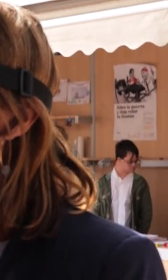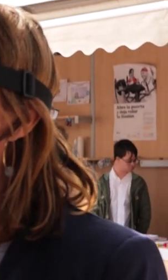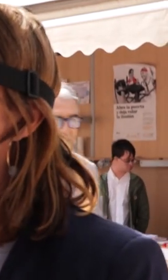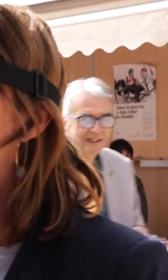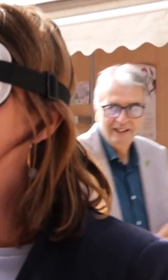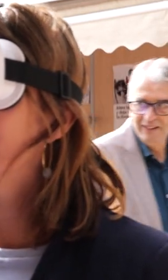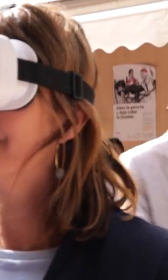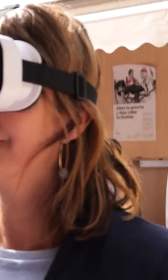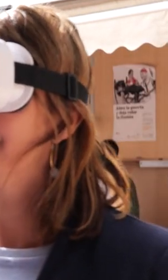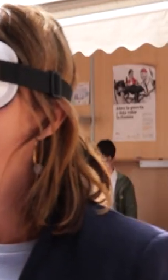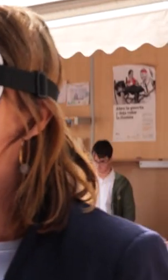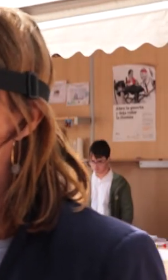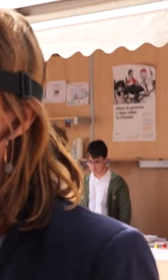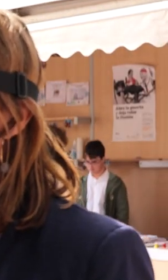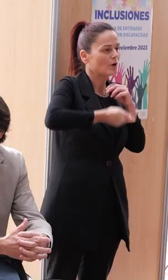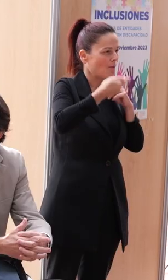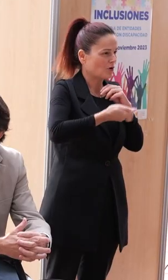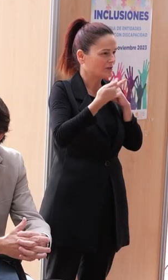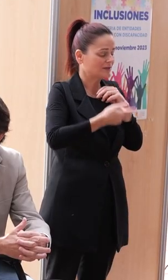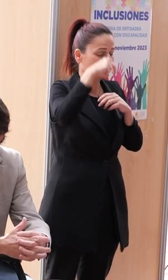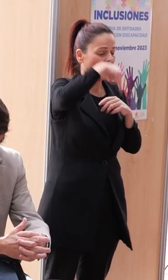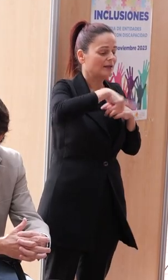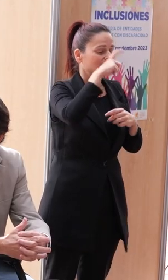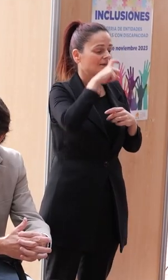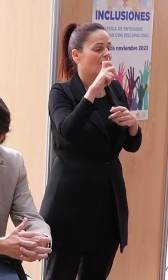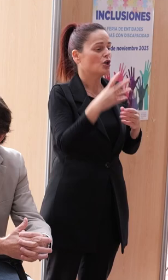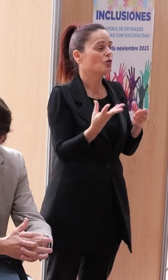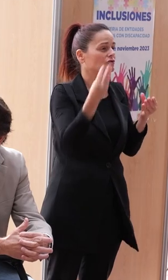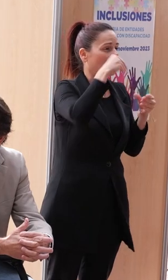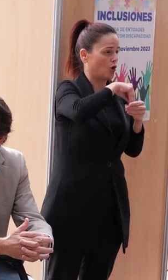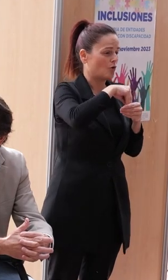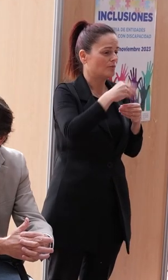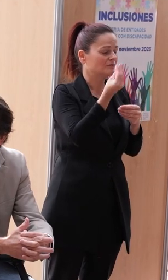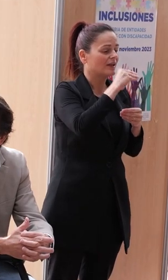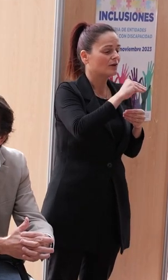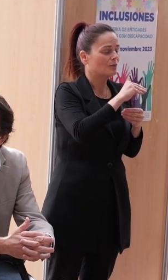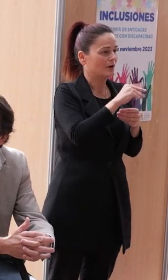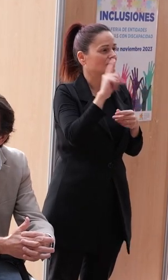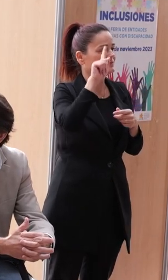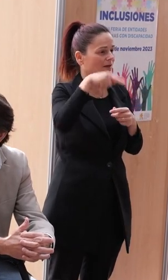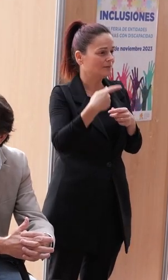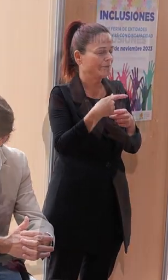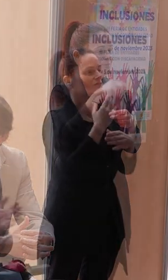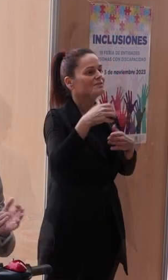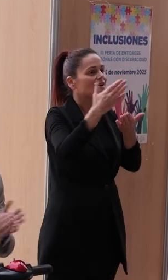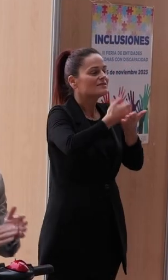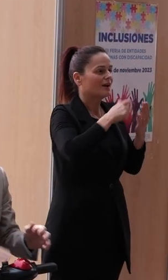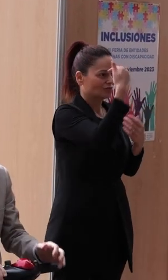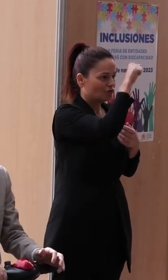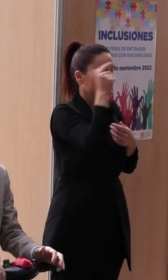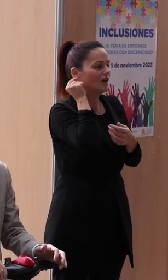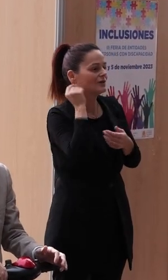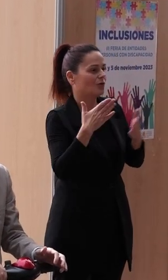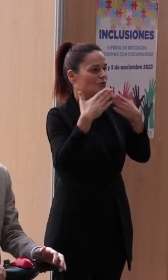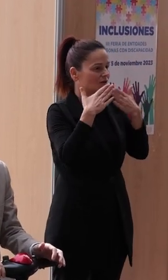importantísimo. Este año además se ha incorporado a las ya existentes, que eran bastantes, Leroy y Merlí. En primer lugar